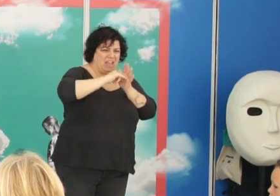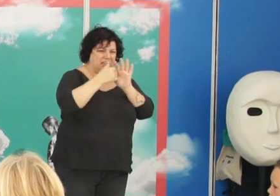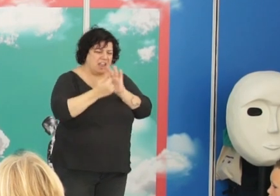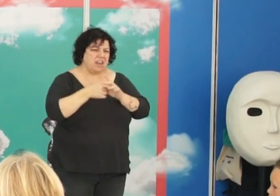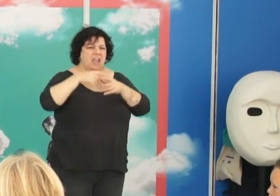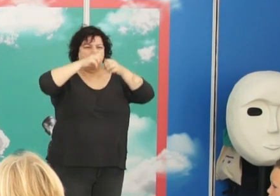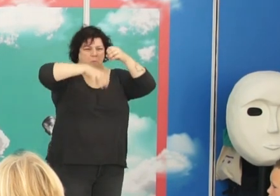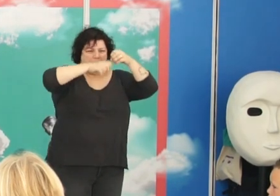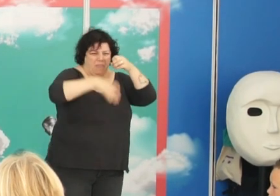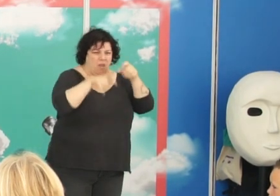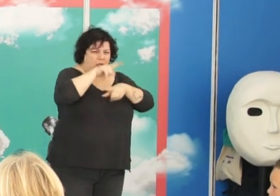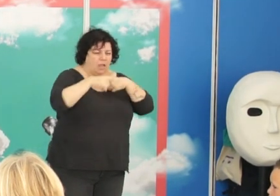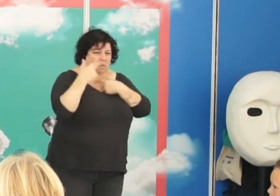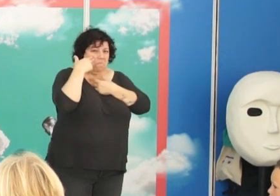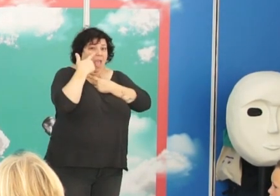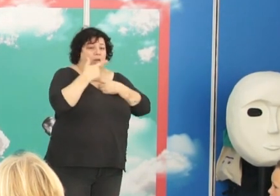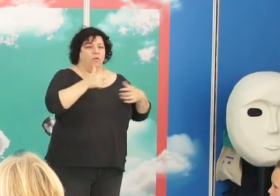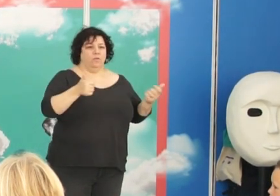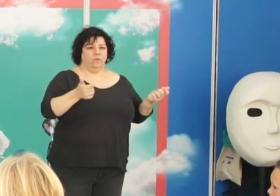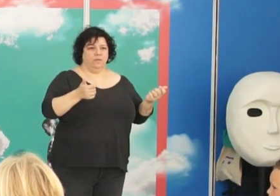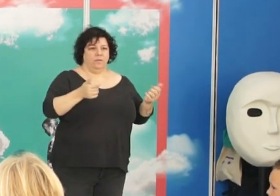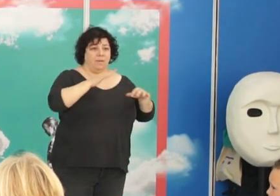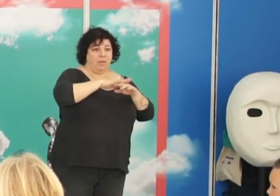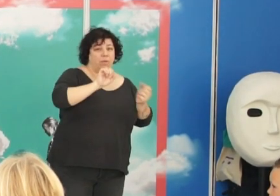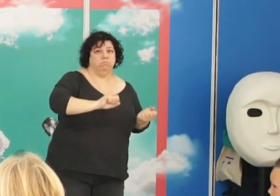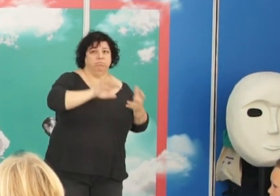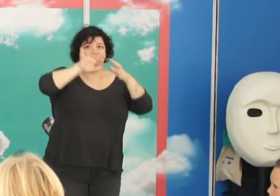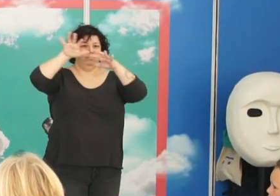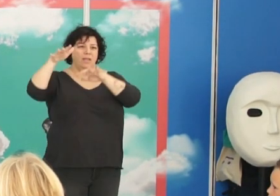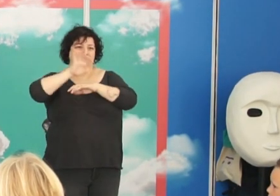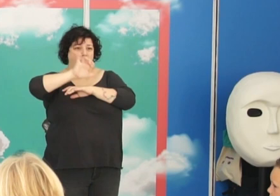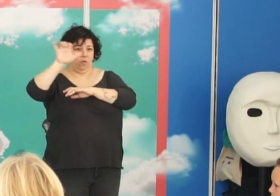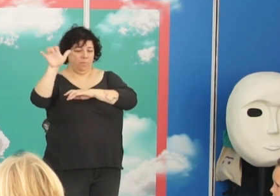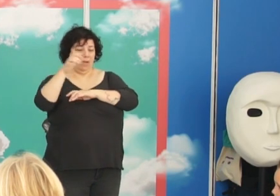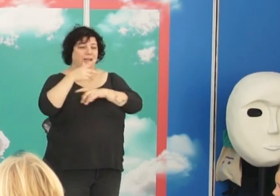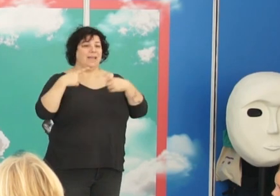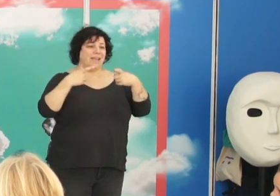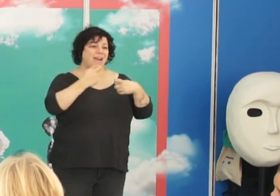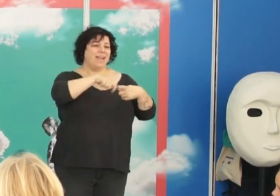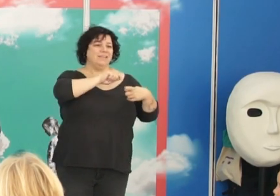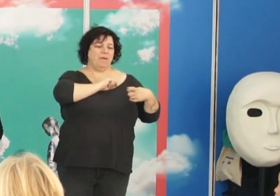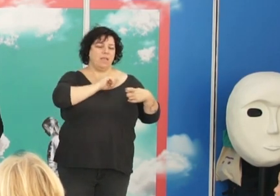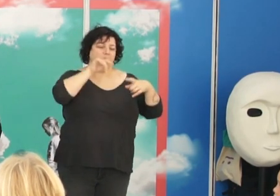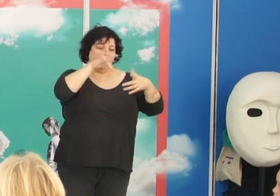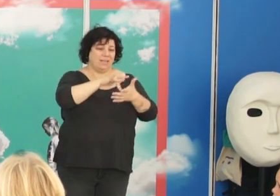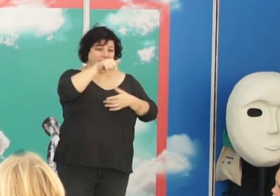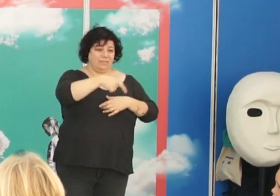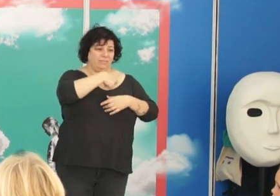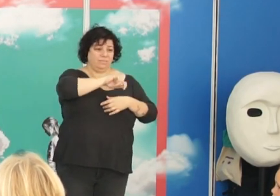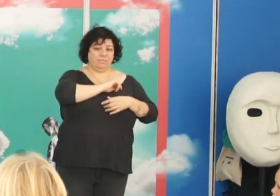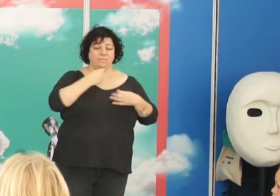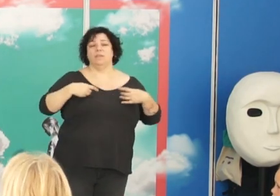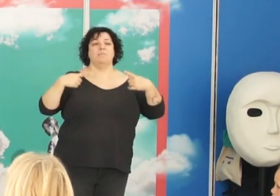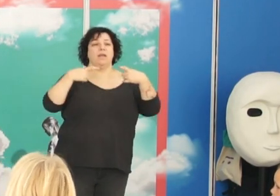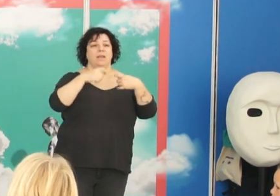bombardeo, aterrorizar a la población civil. Pues mejor la guerra de España o la guerra en España. Esa guerra